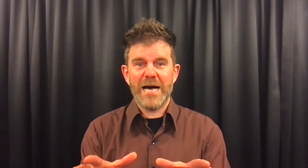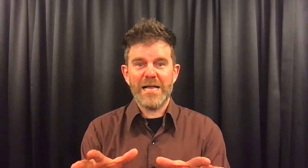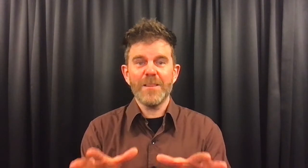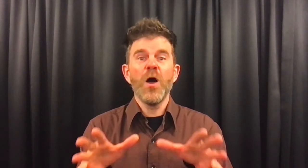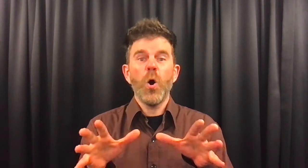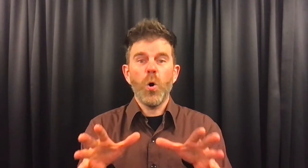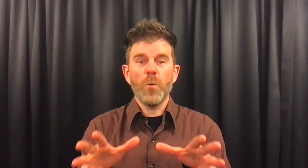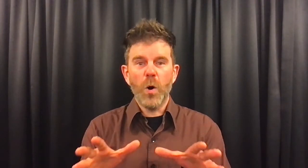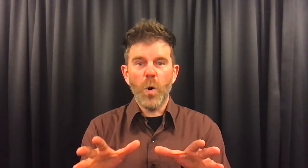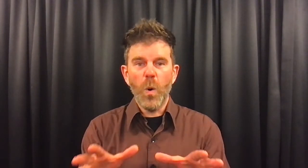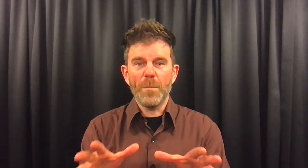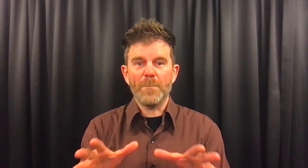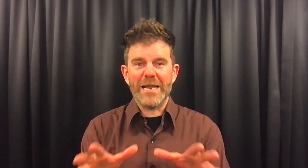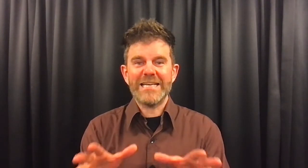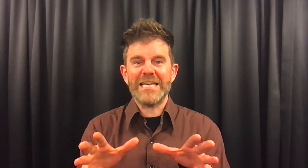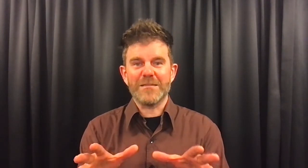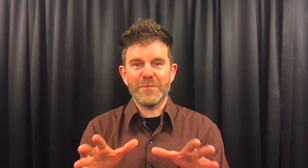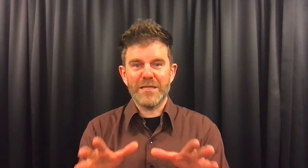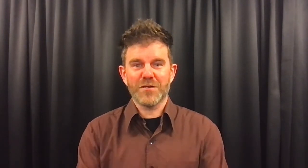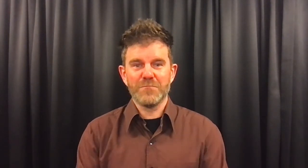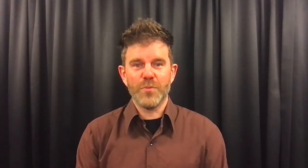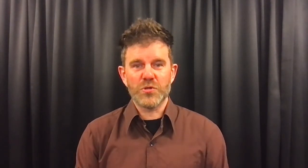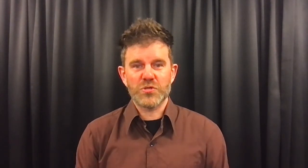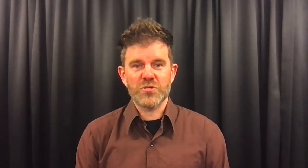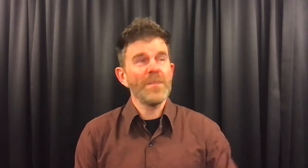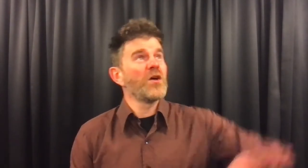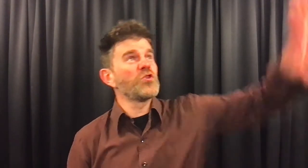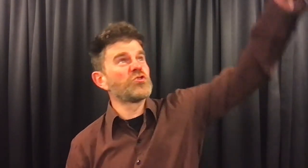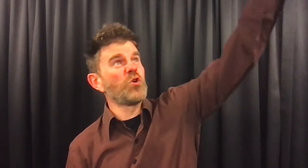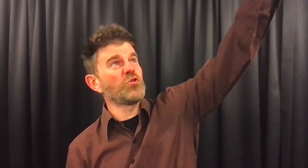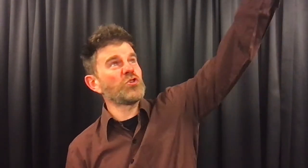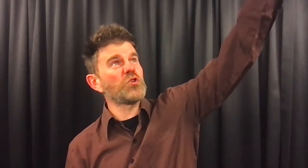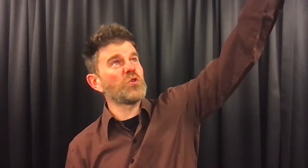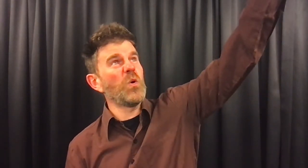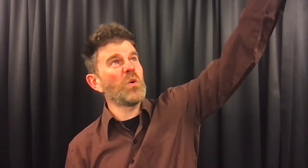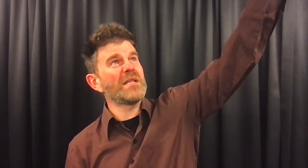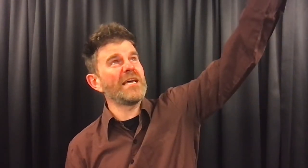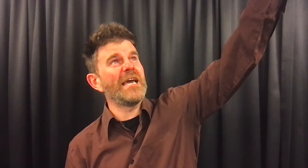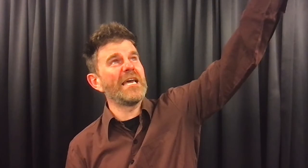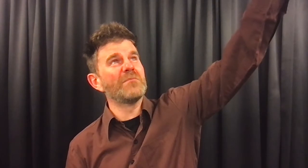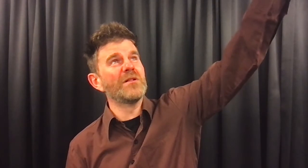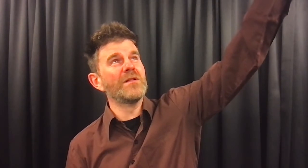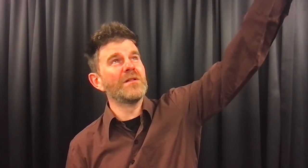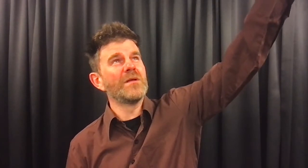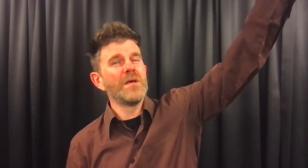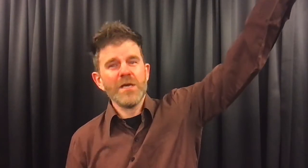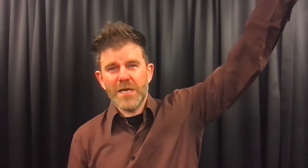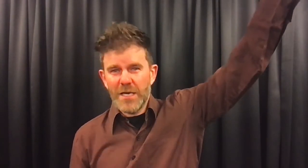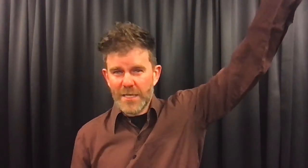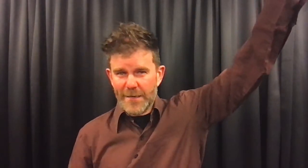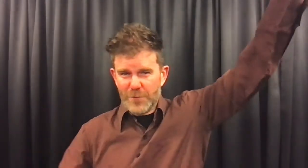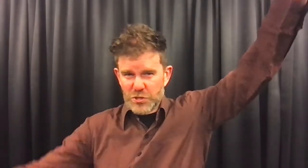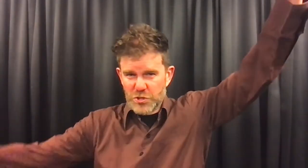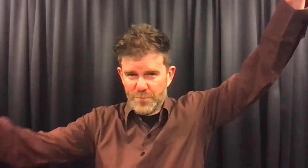op de open plek in het midden van het bos. De zon stond hoog aan de hemel. Iedereen was super